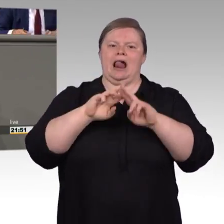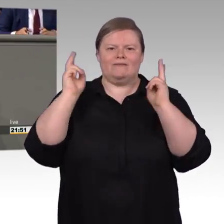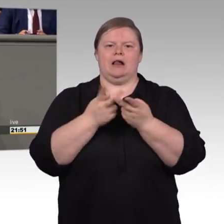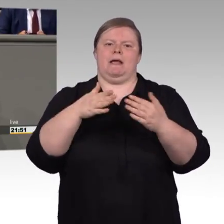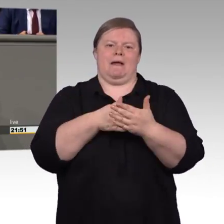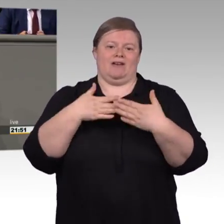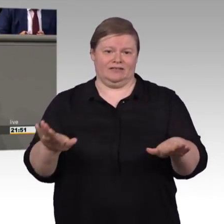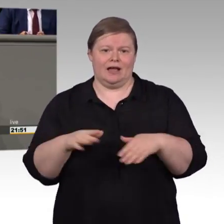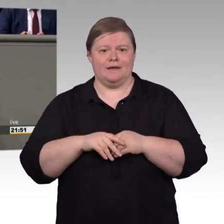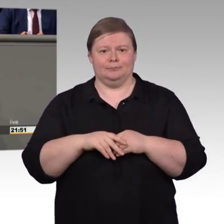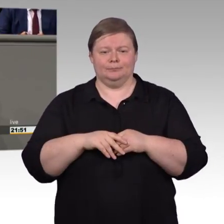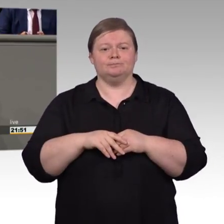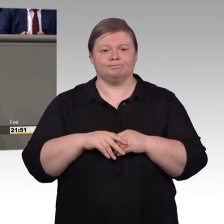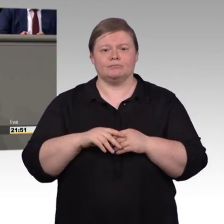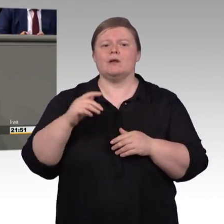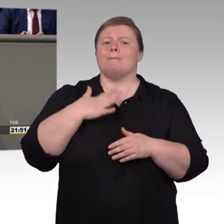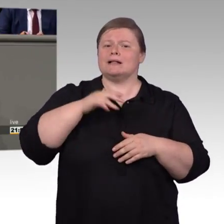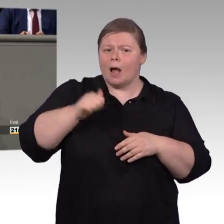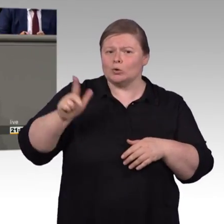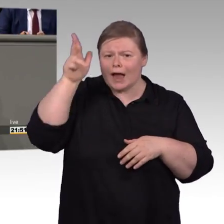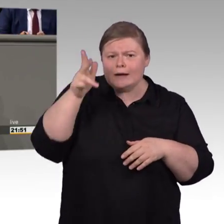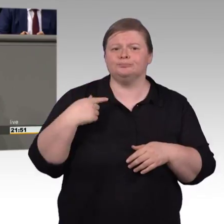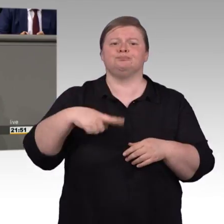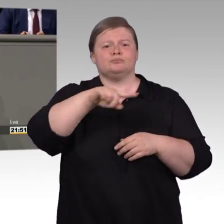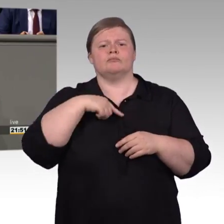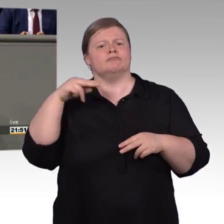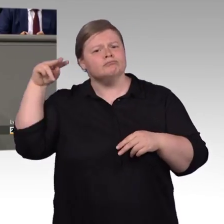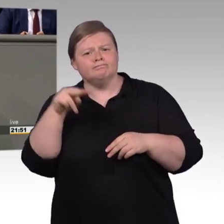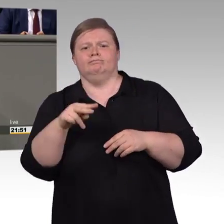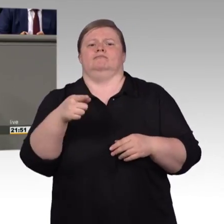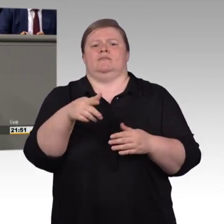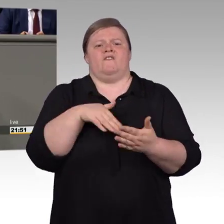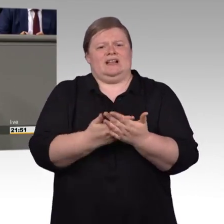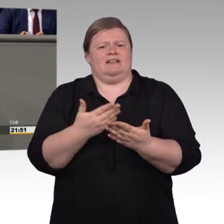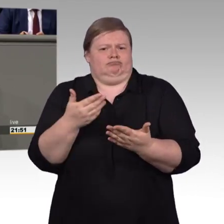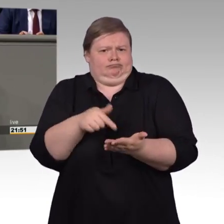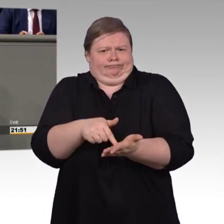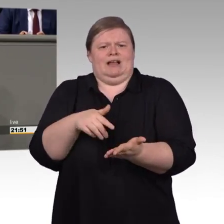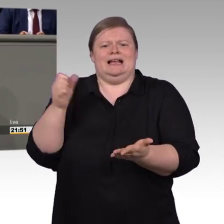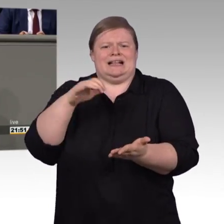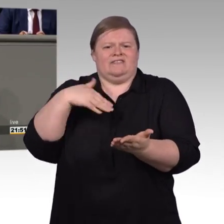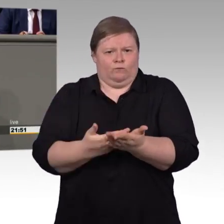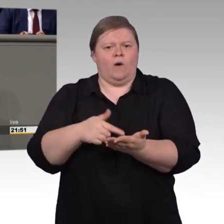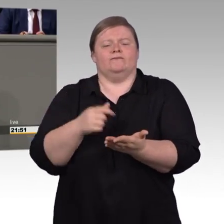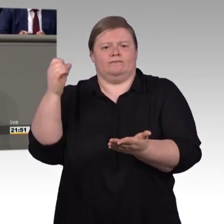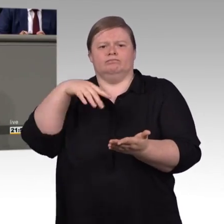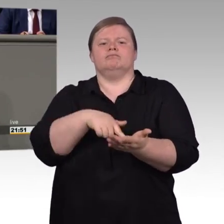den mobilen Anwendungen sicherstellen. Und ich bitte Sie deshalb um Zustimmung, damit wir bei diesem